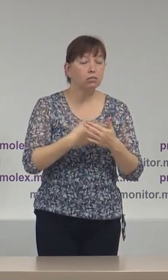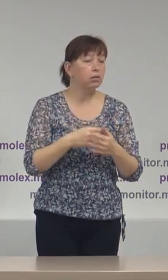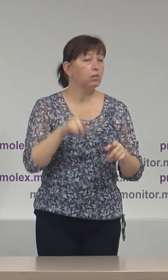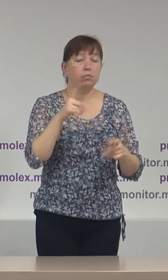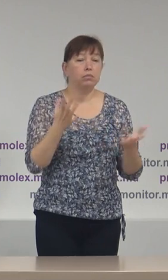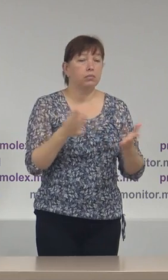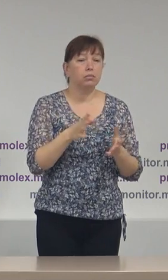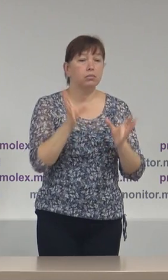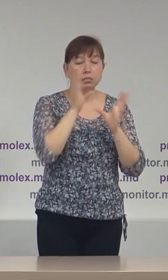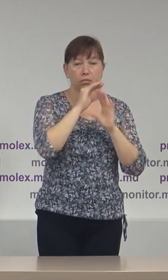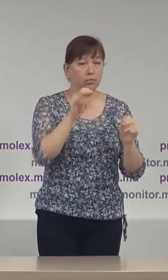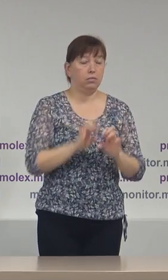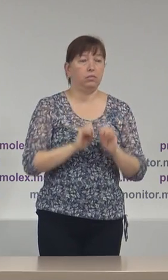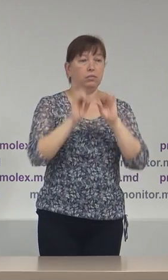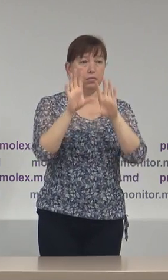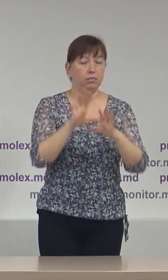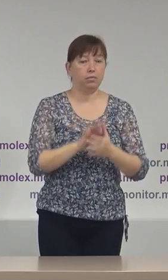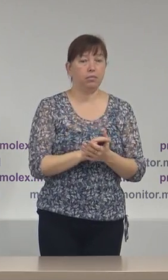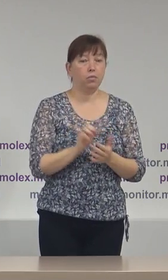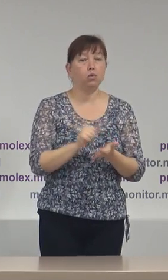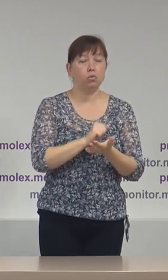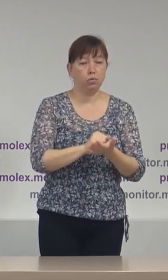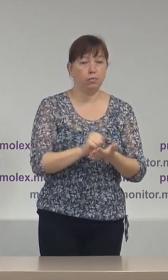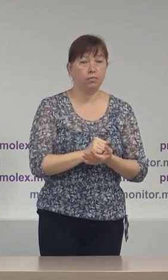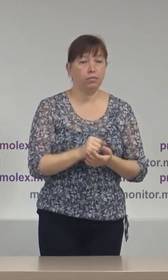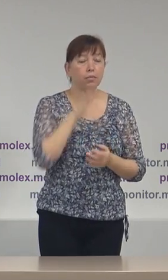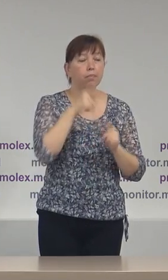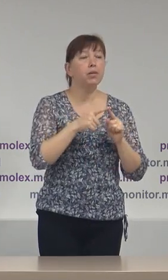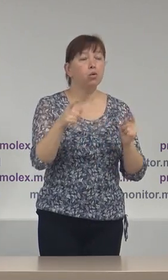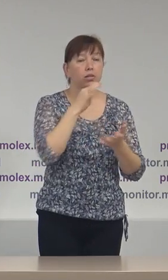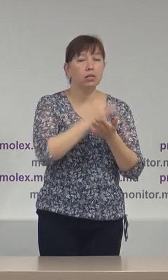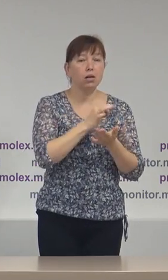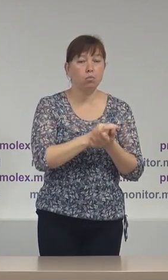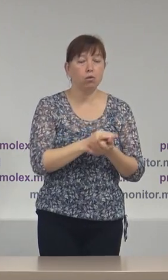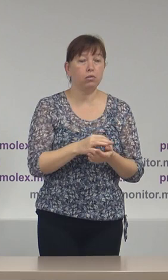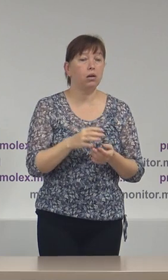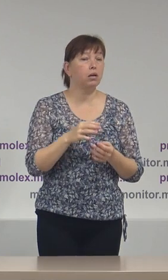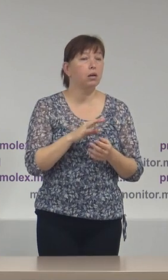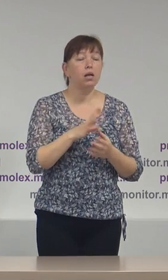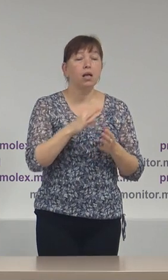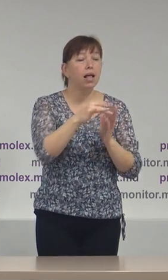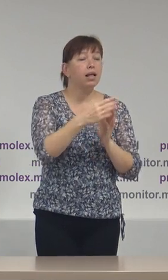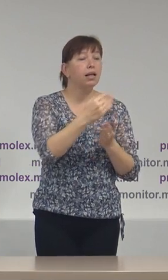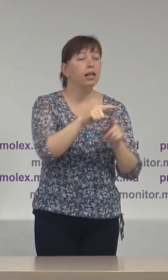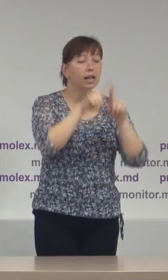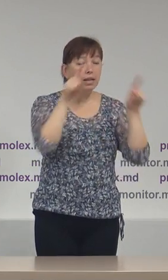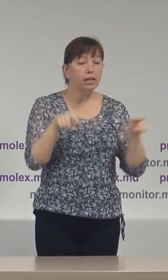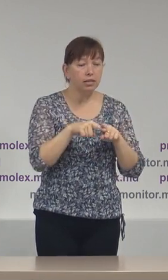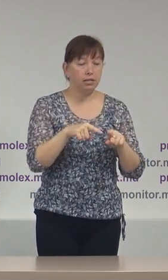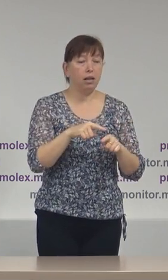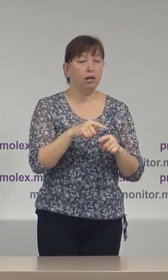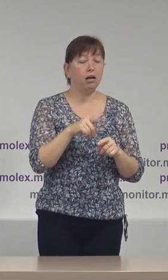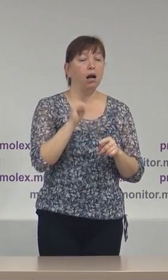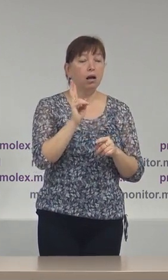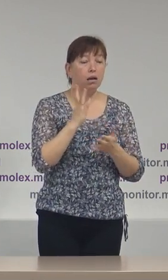nu au restituit până la momentul de față sau în perioada de raportare, nu au restituit listele de subscripții care conțin